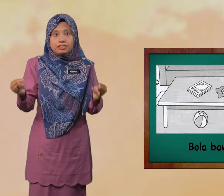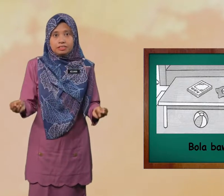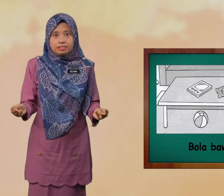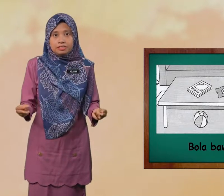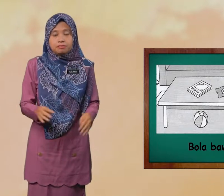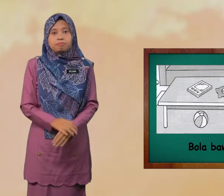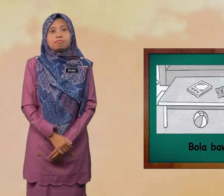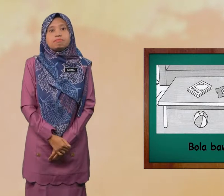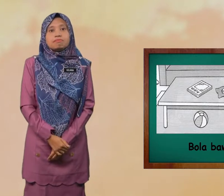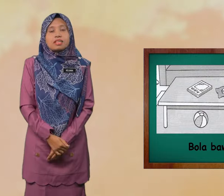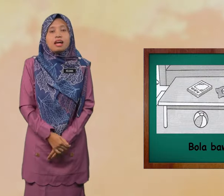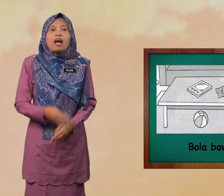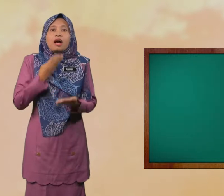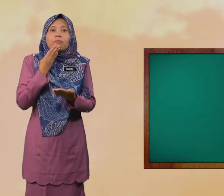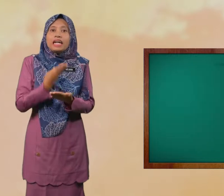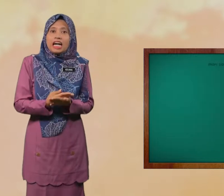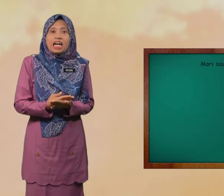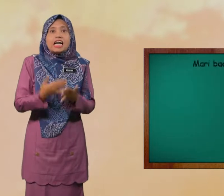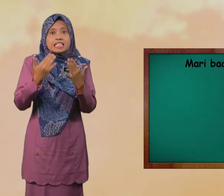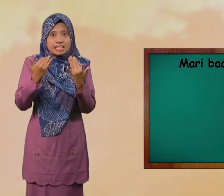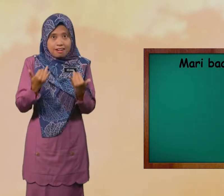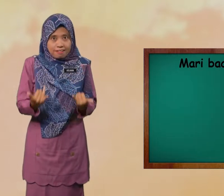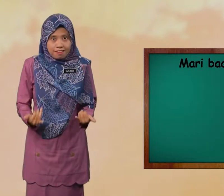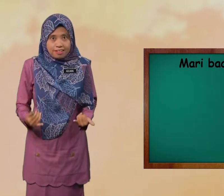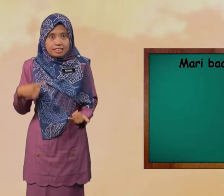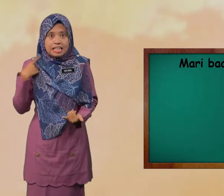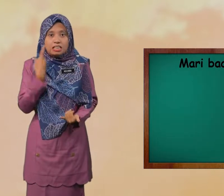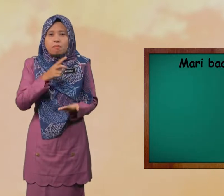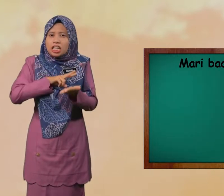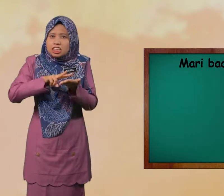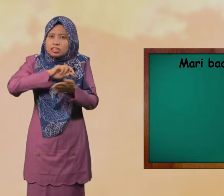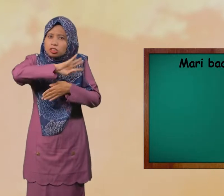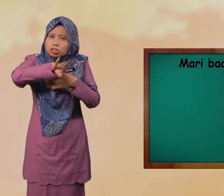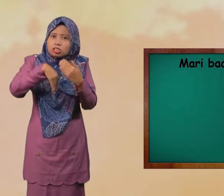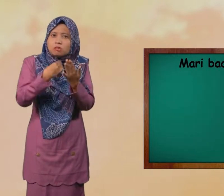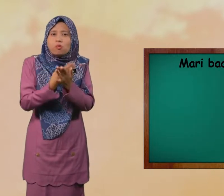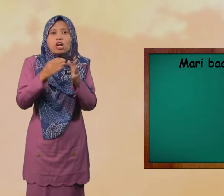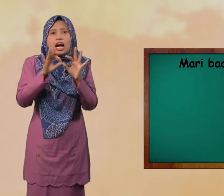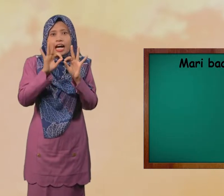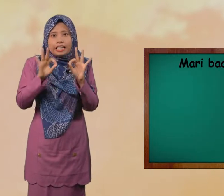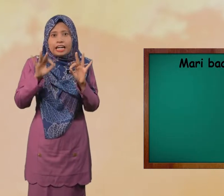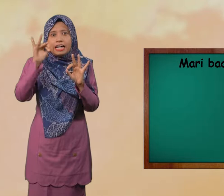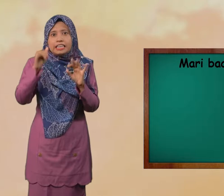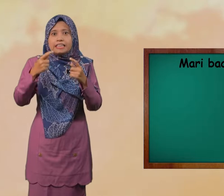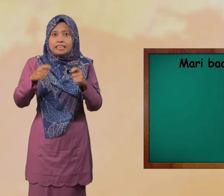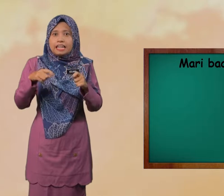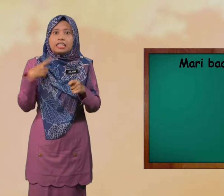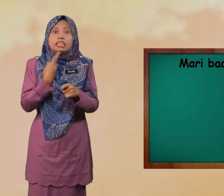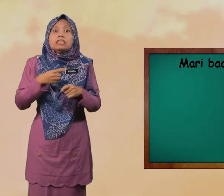Baiklah Sekarang Kita baca Semua Ayat Yang telah Kita